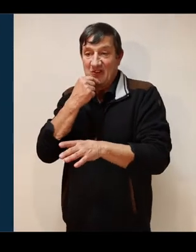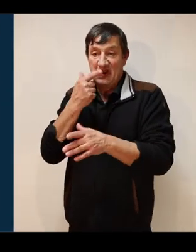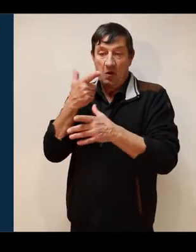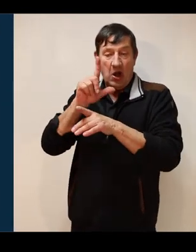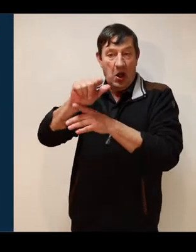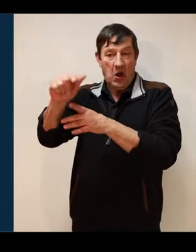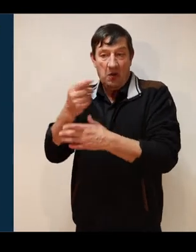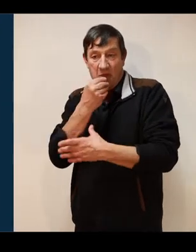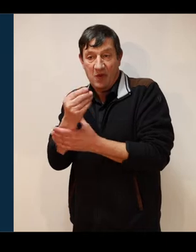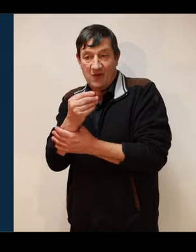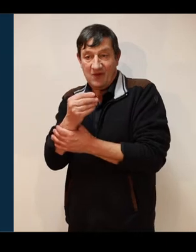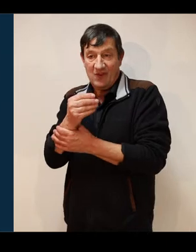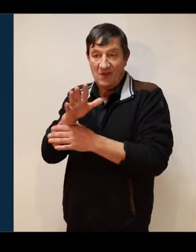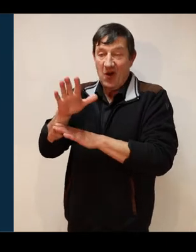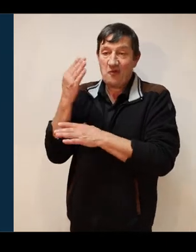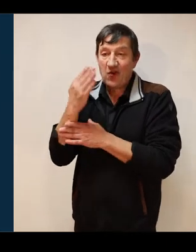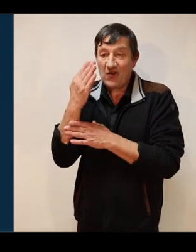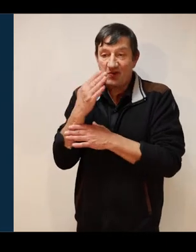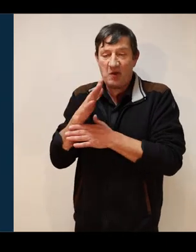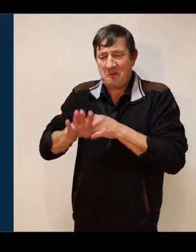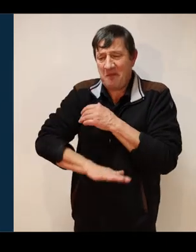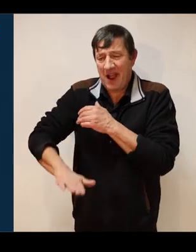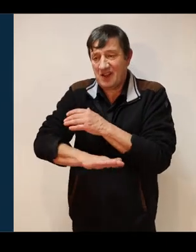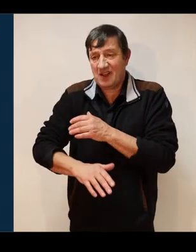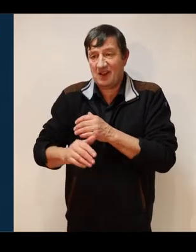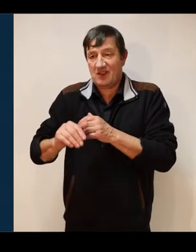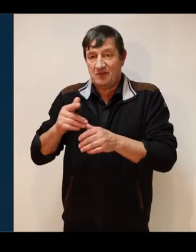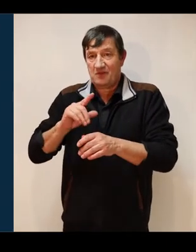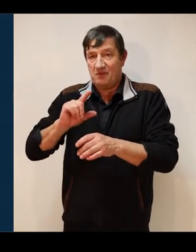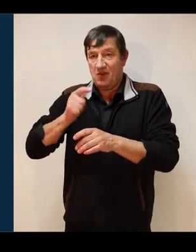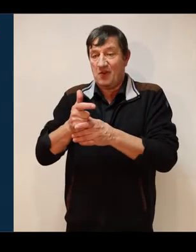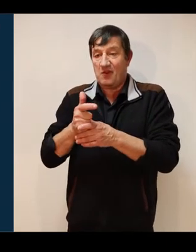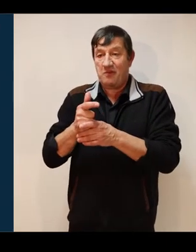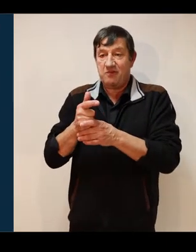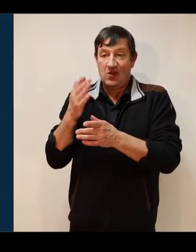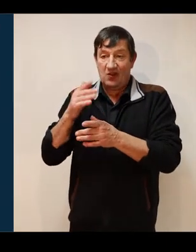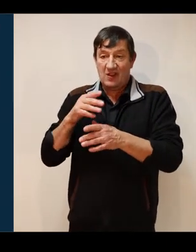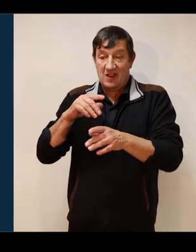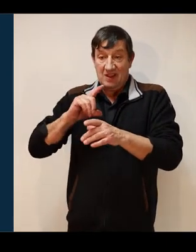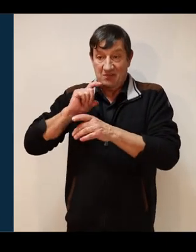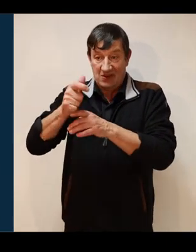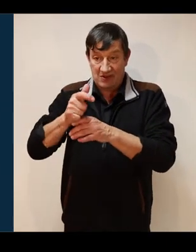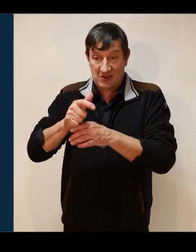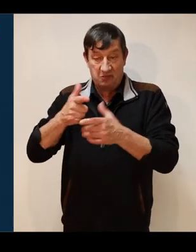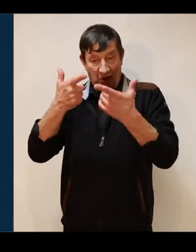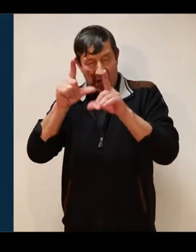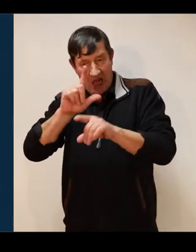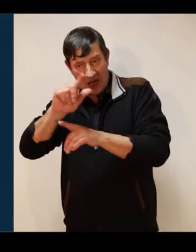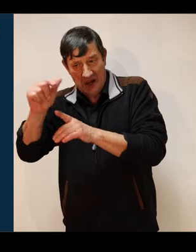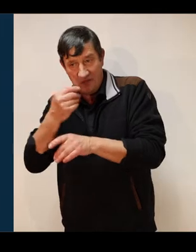permettant de couvrir vos besoins fondamentaux au stade de la prise de poste. Nonobstant ces dispositifs, vous êtes le